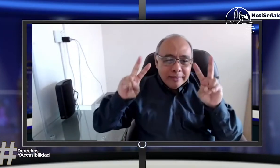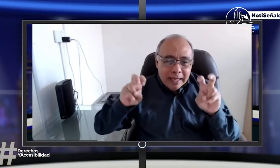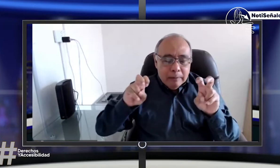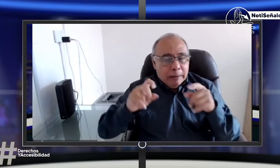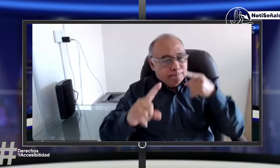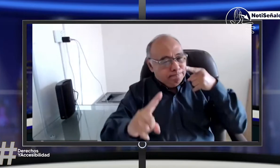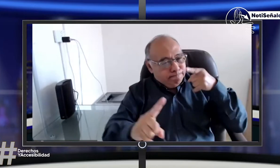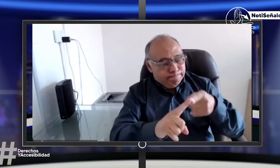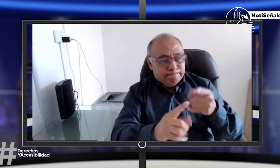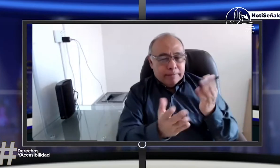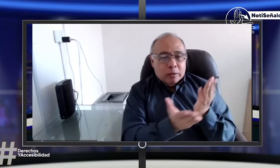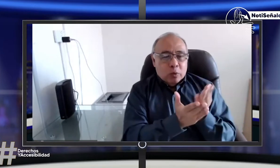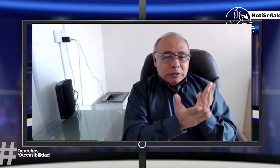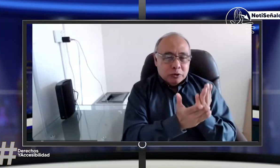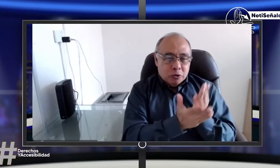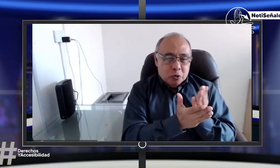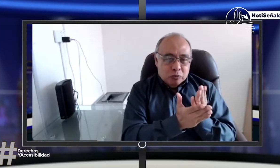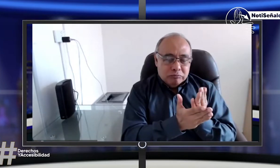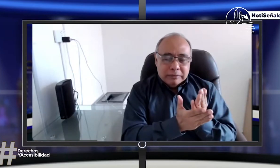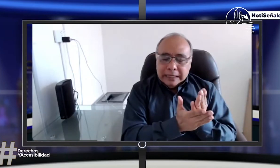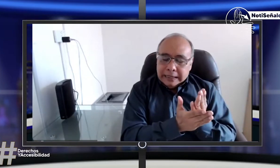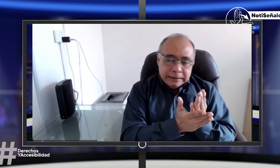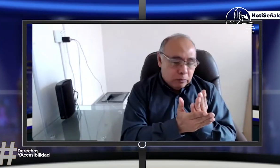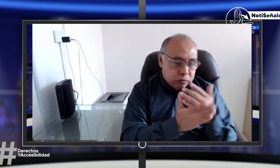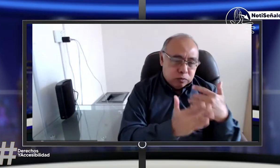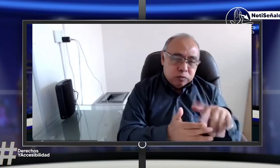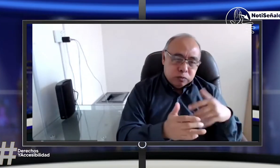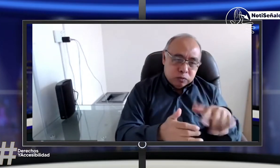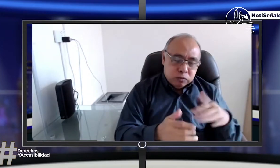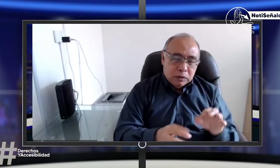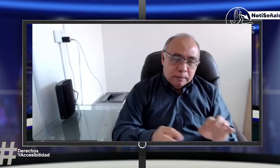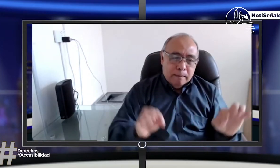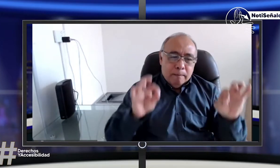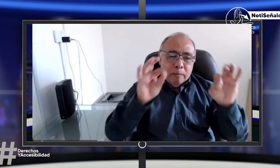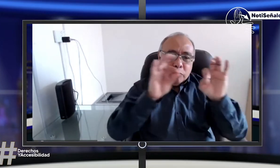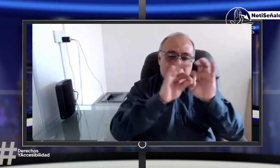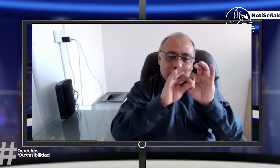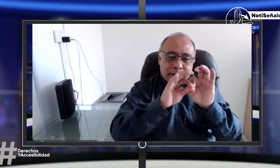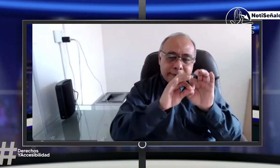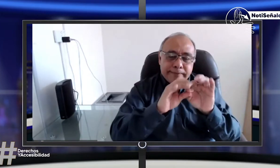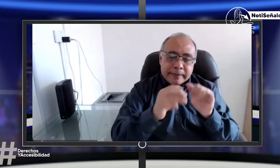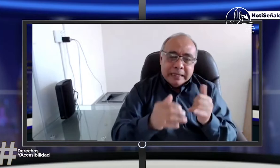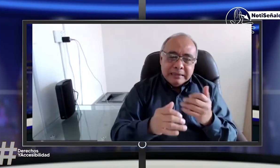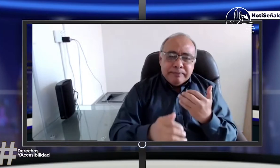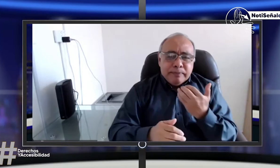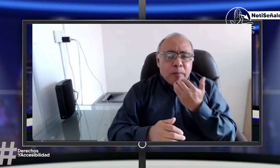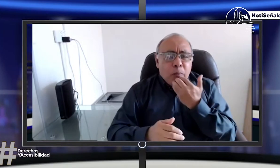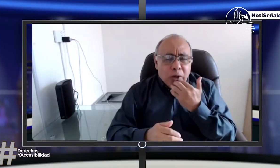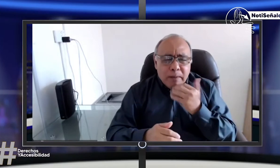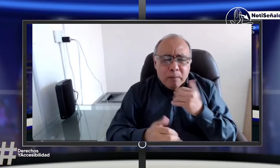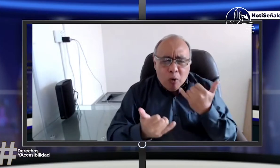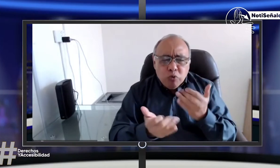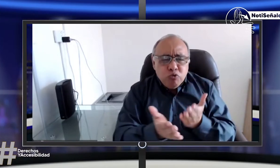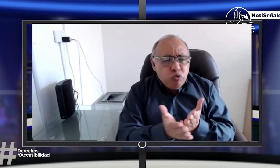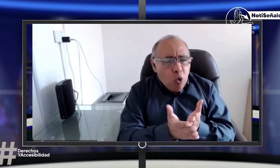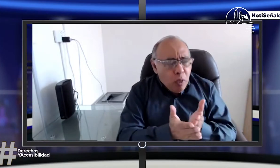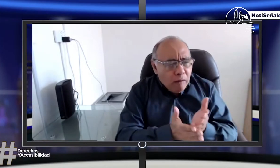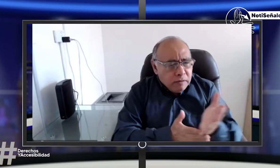tema pues era muy apremiante para nosotros y ahora también queremos trabajarle al tema de educación porque también es muy importante.